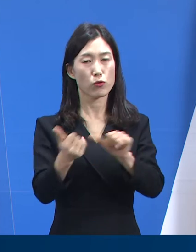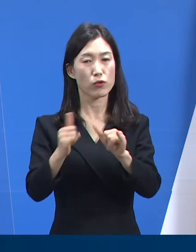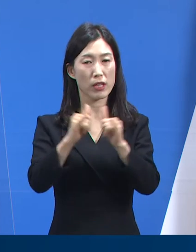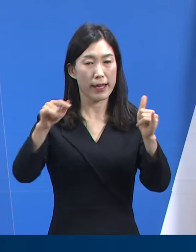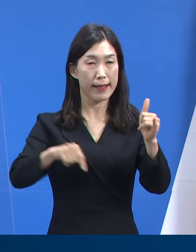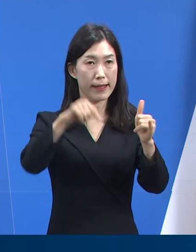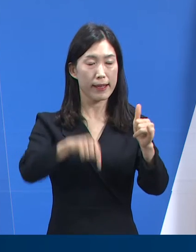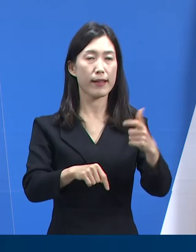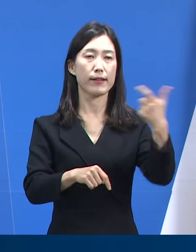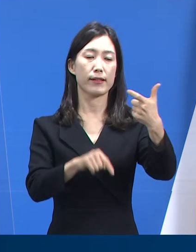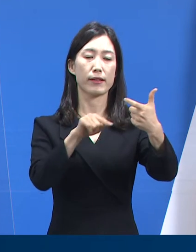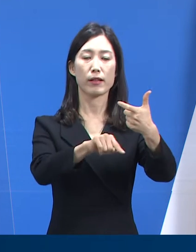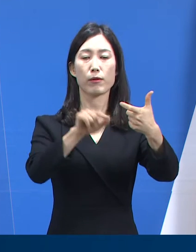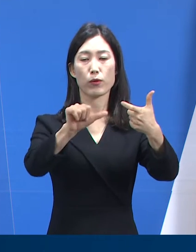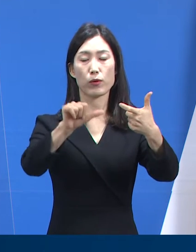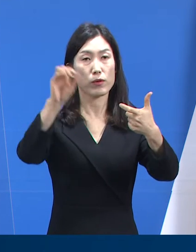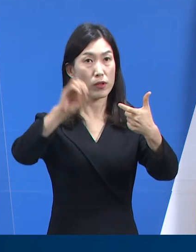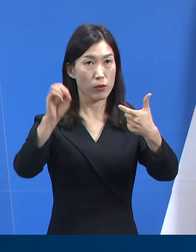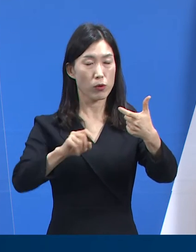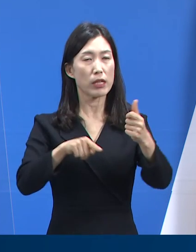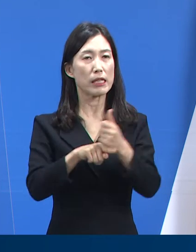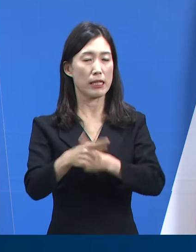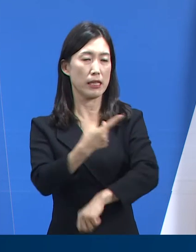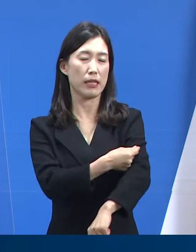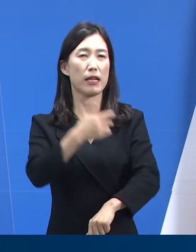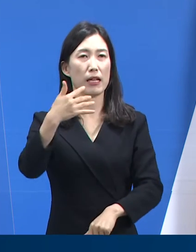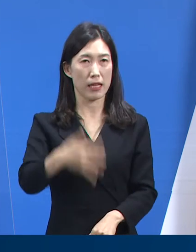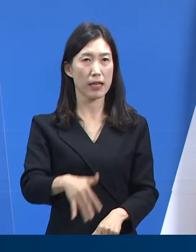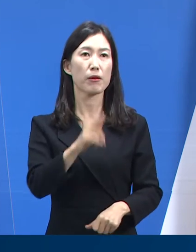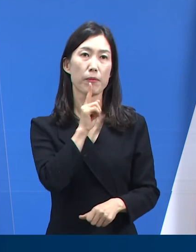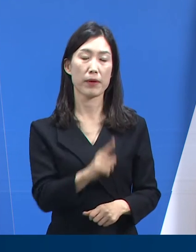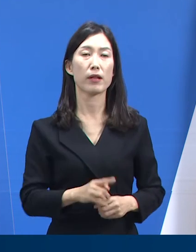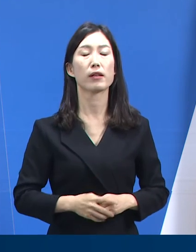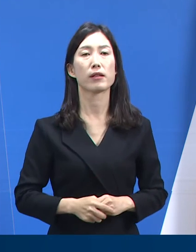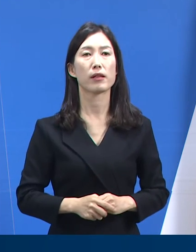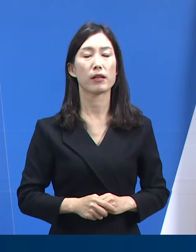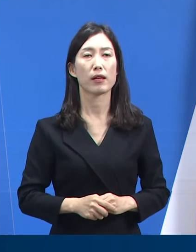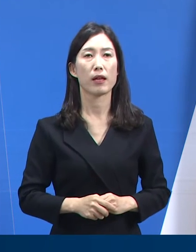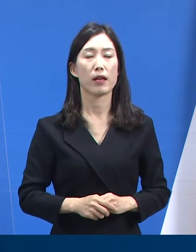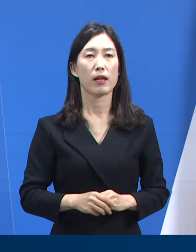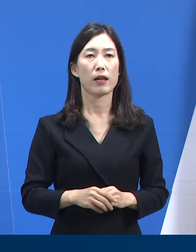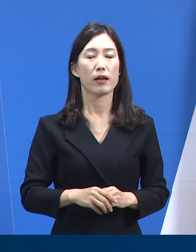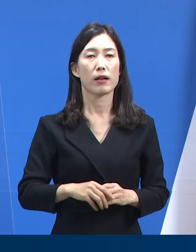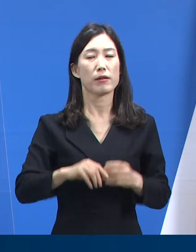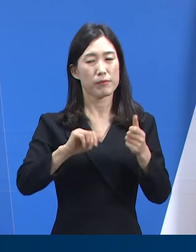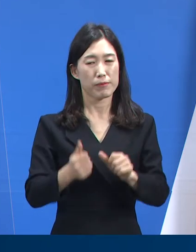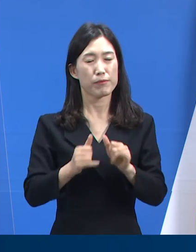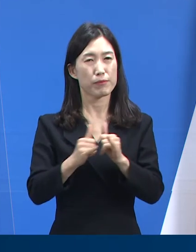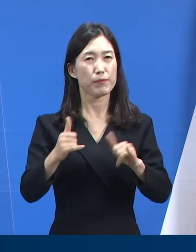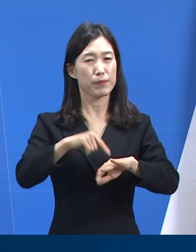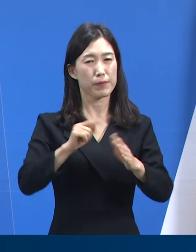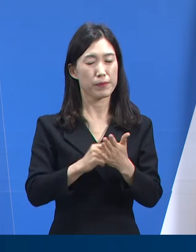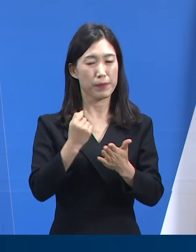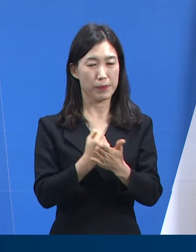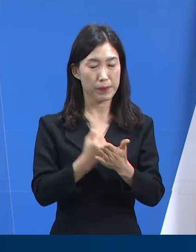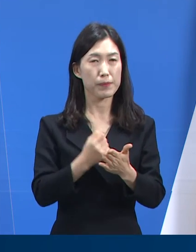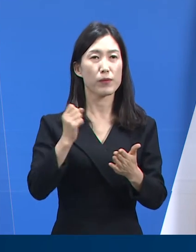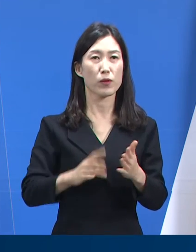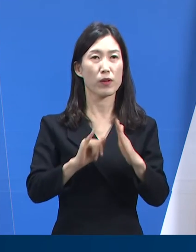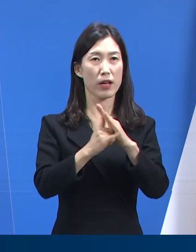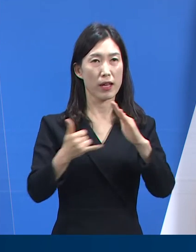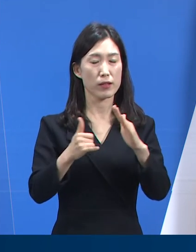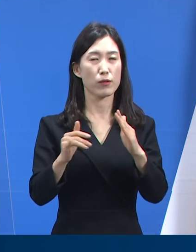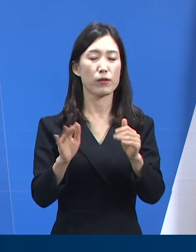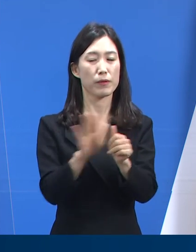60.5%가 미접종자로 나타났습니다. 상과 고인의 명복을 빌며 유가족분들께 깊은